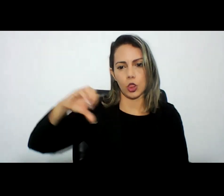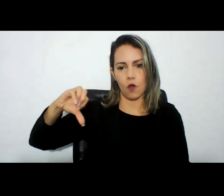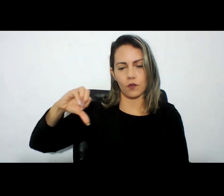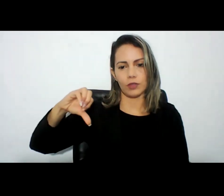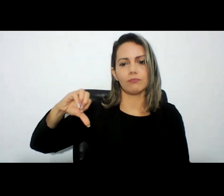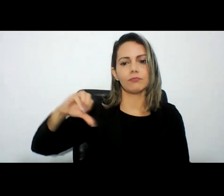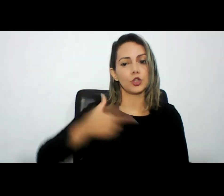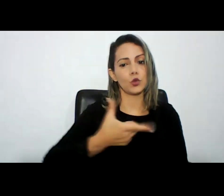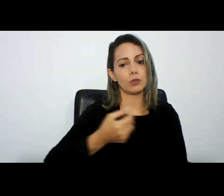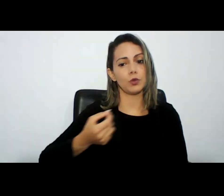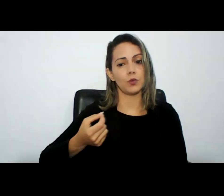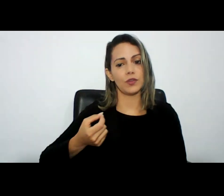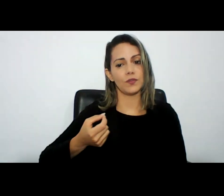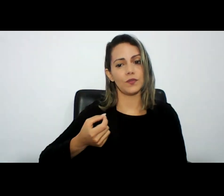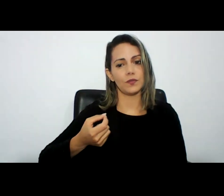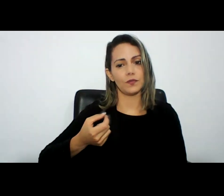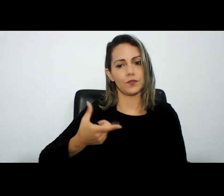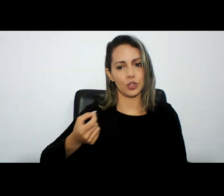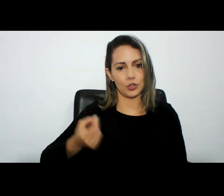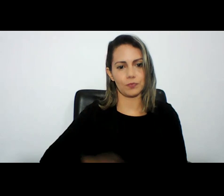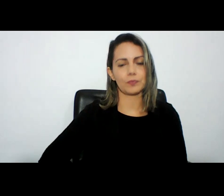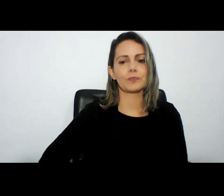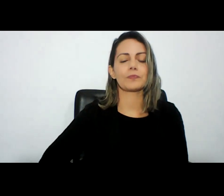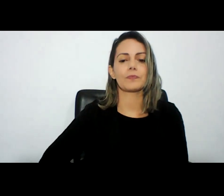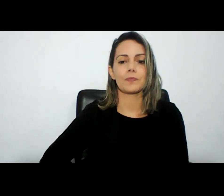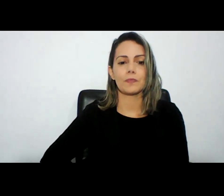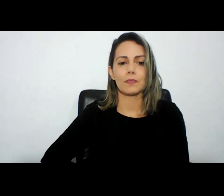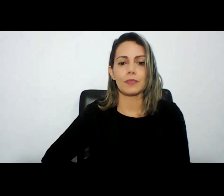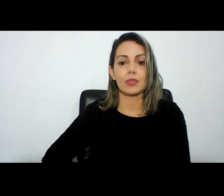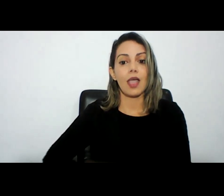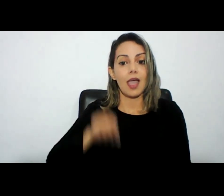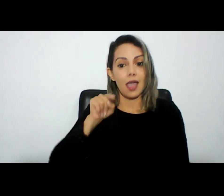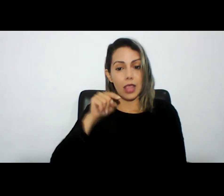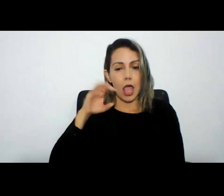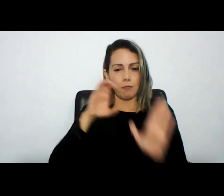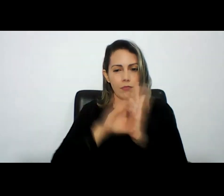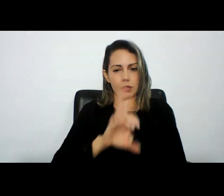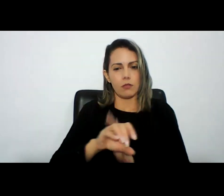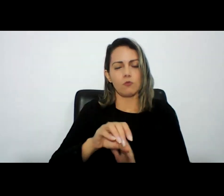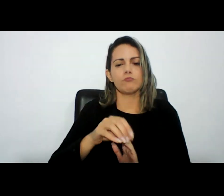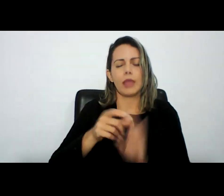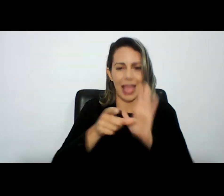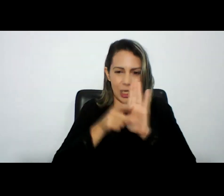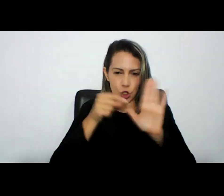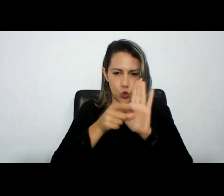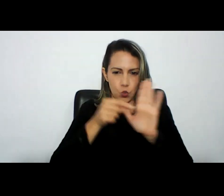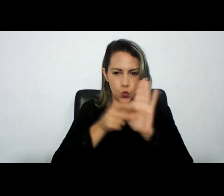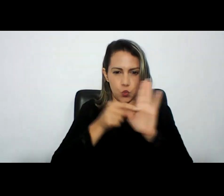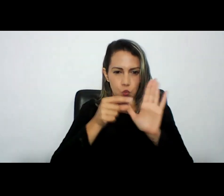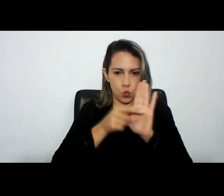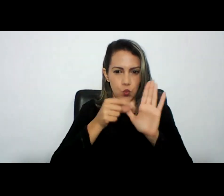artigos do projeto de lei 4939 de 2020 esses capítulos esses artigos do PL